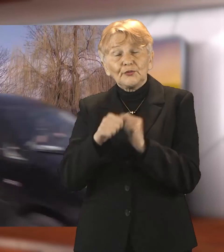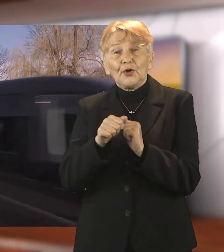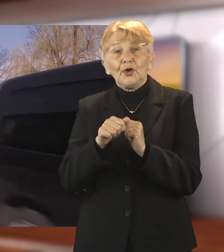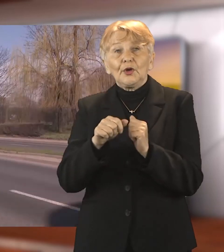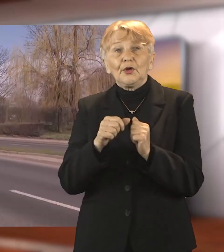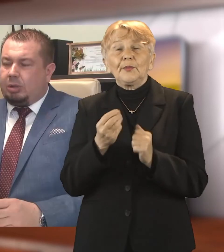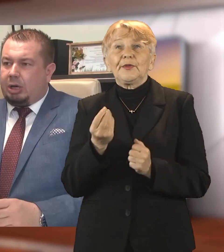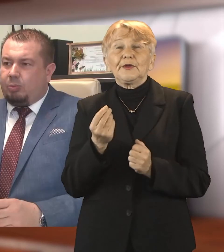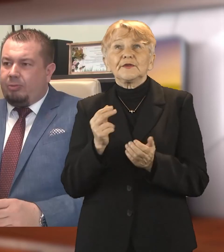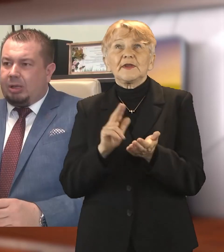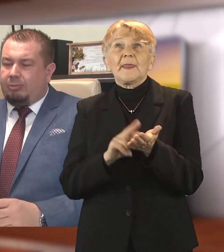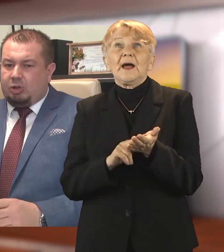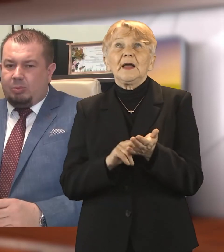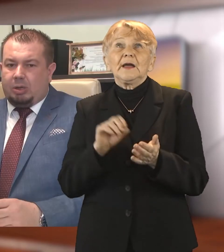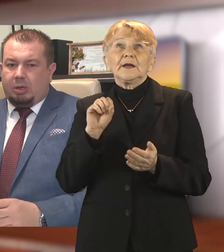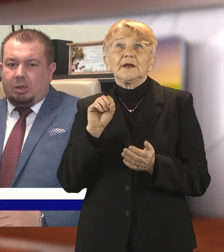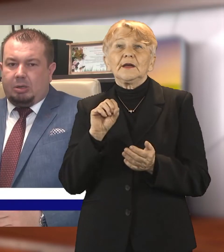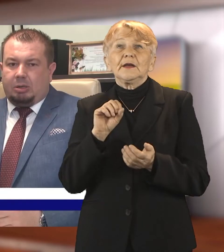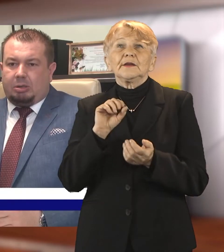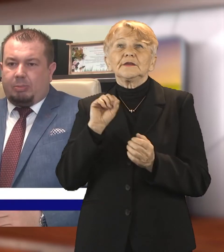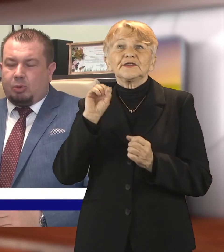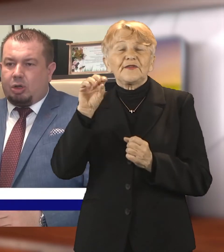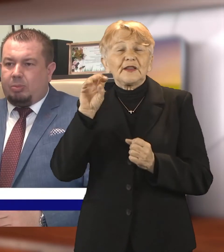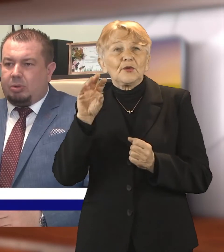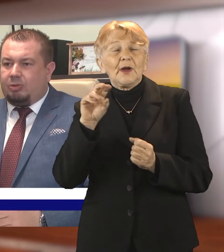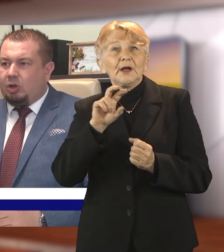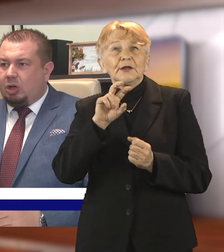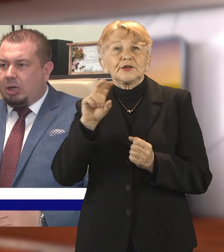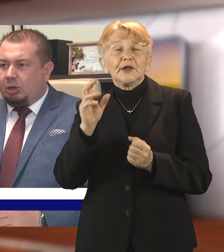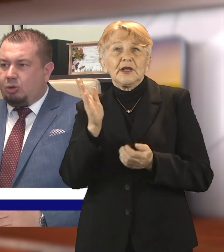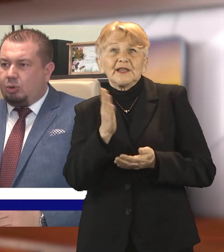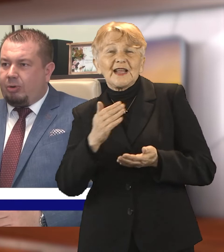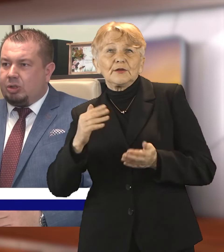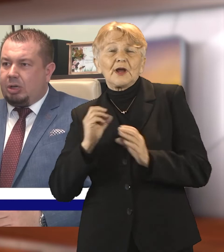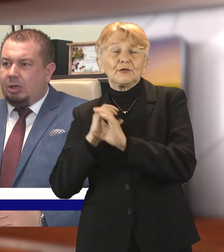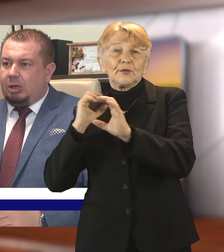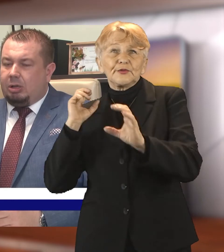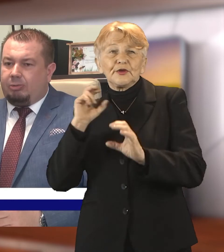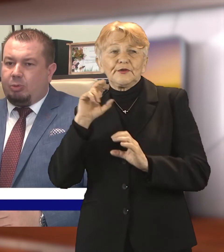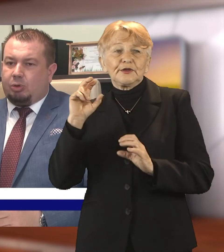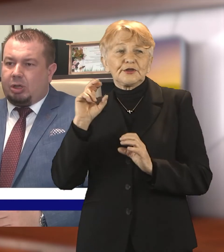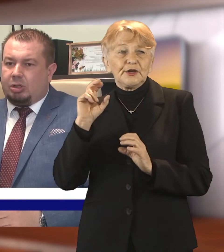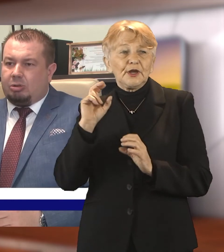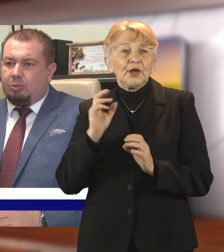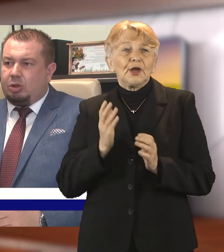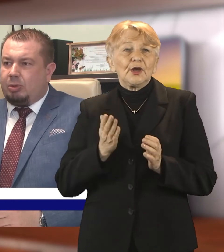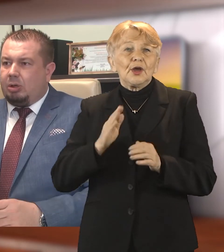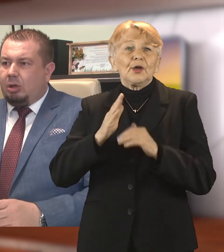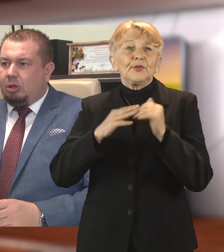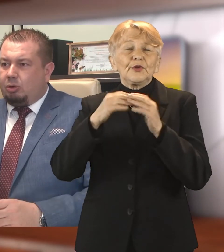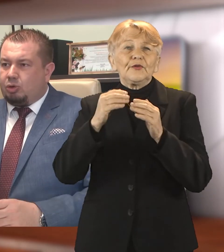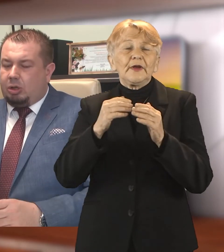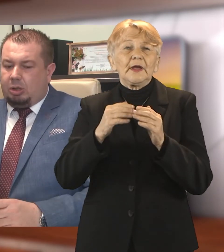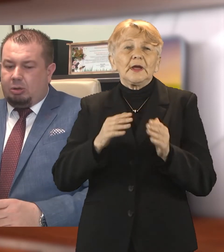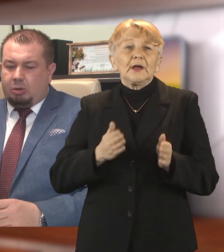autobusowych. Tutaj jako powiat widzimy te potrzeby zwiększenia tych środków właśnie w tym kontekście. Stąd będziemy